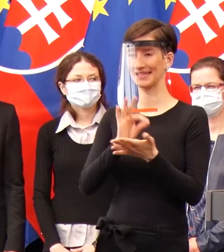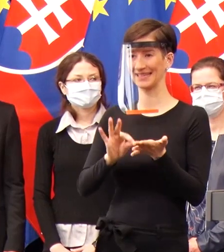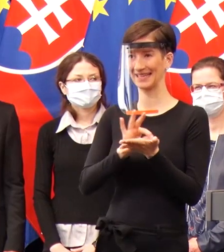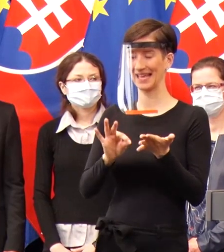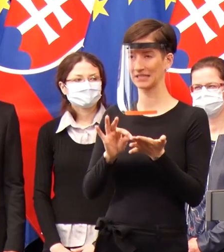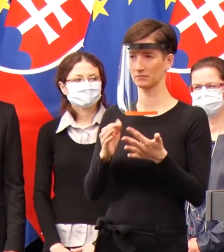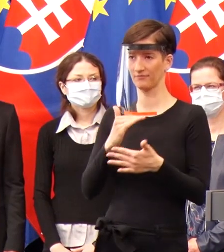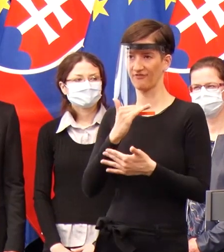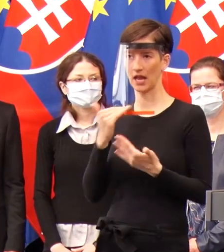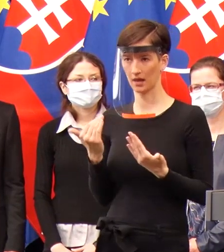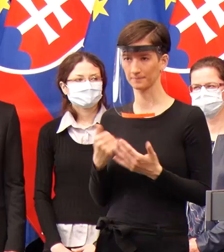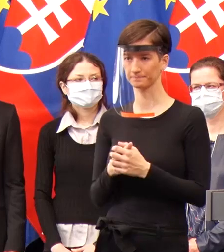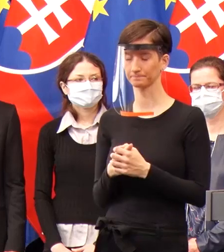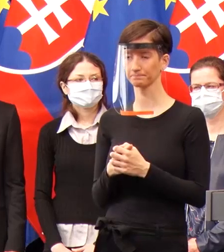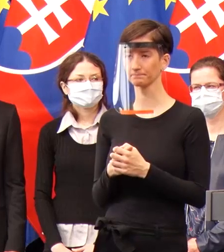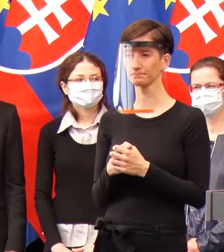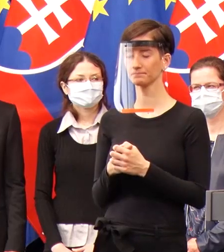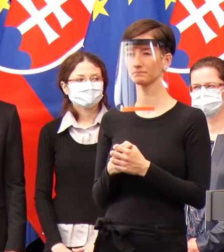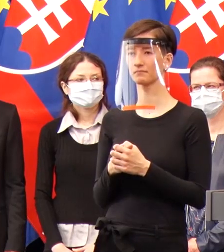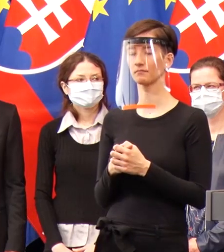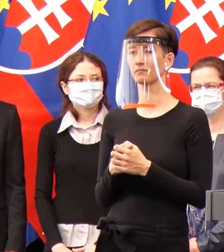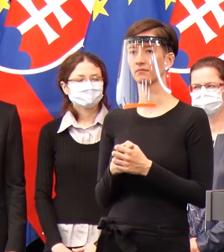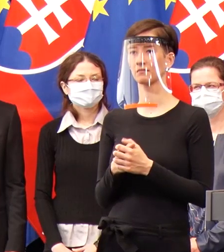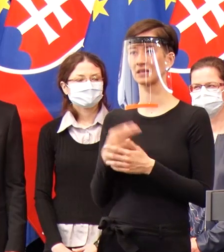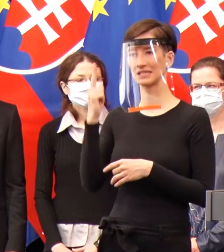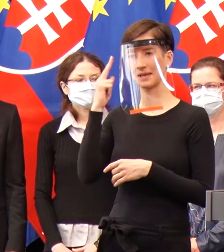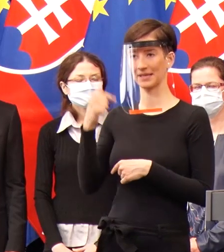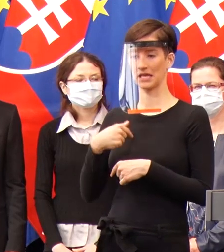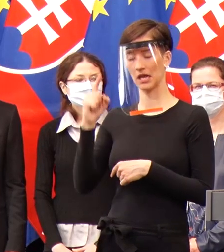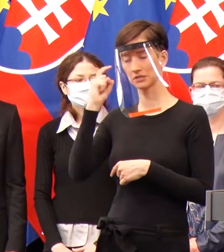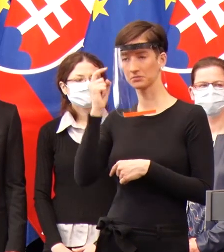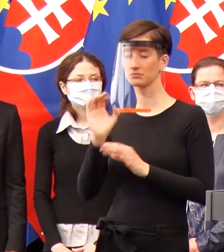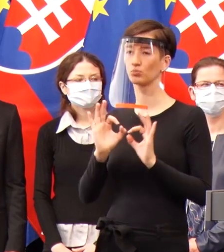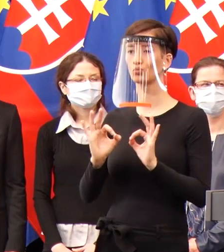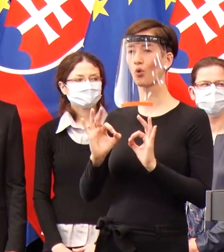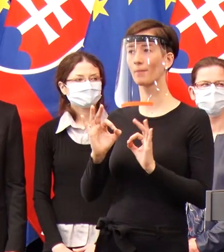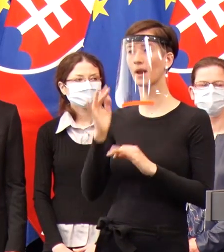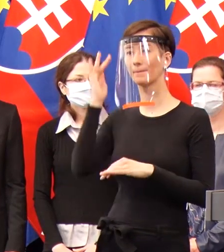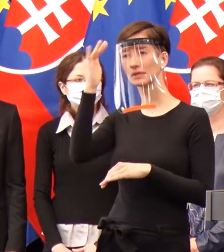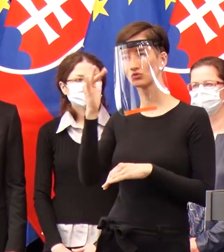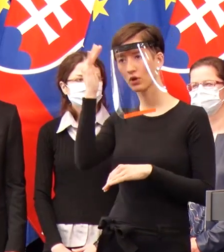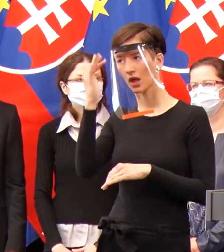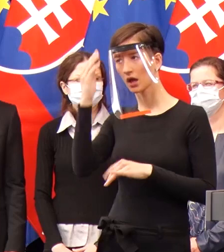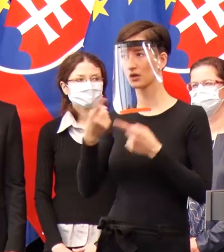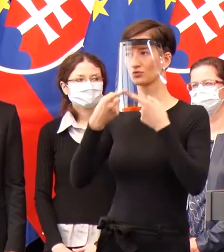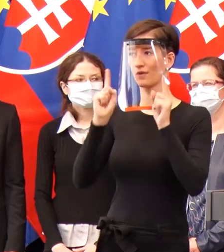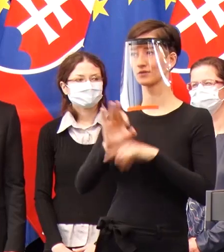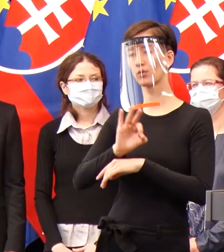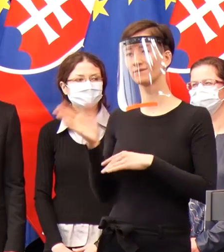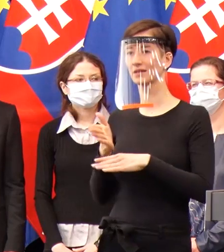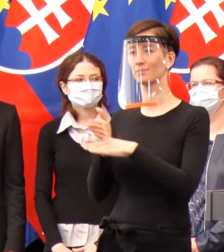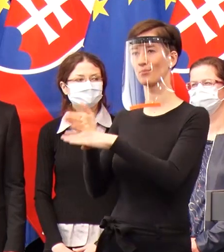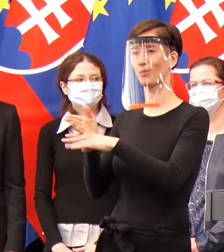spotrebovať. A to by bolo práve aj taká dobrá myšlienka, že Slovensko tu dokáže pomôcť svetu. Čiže